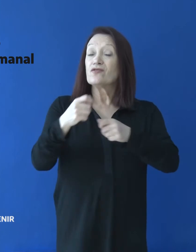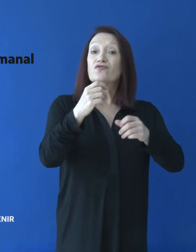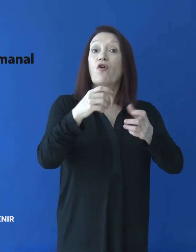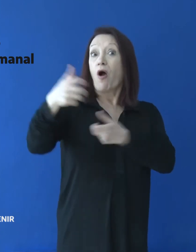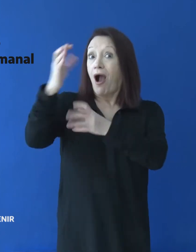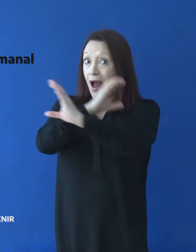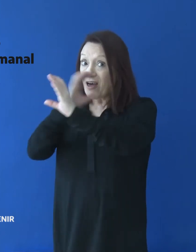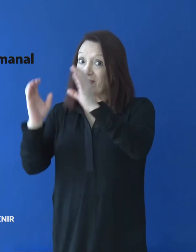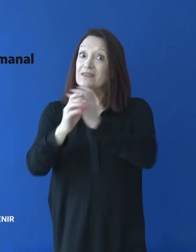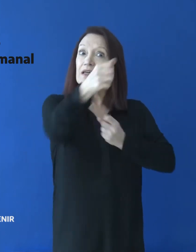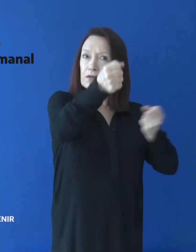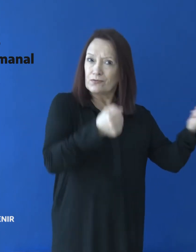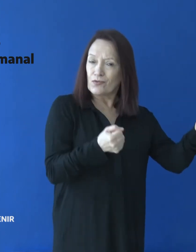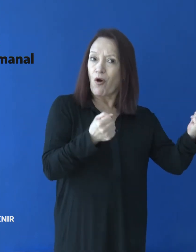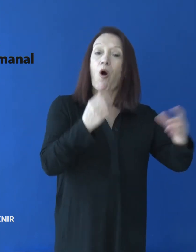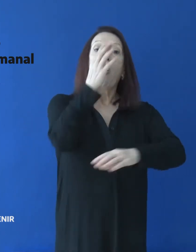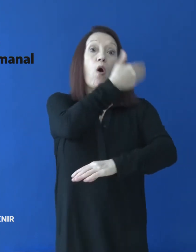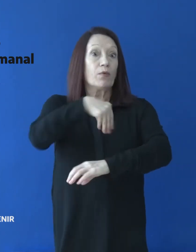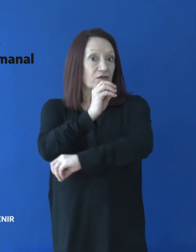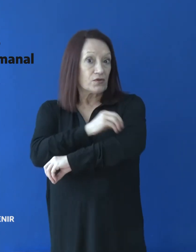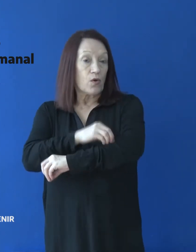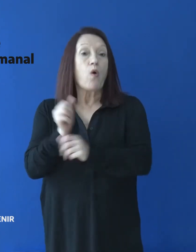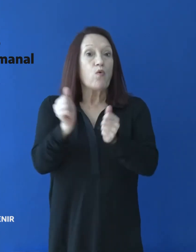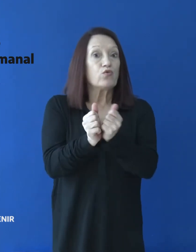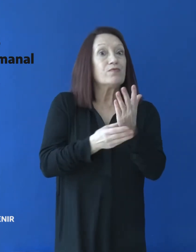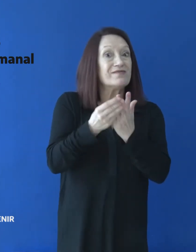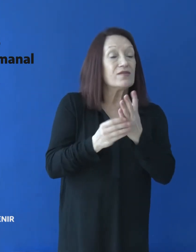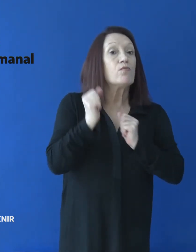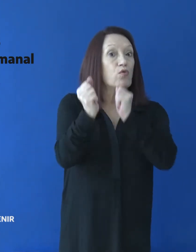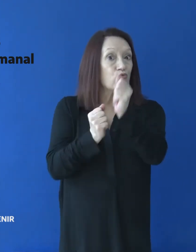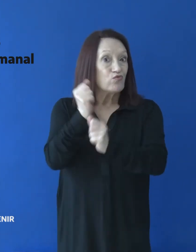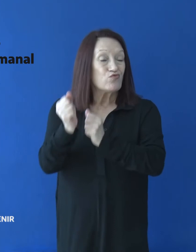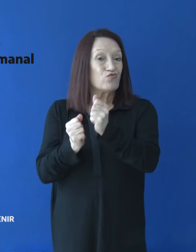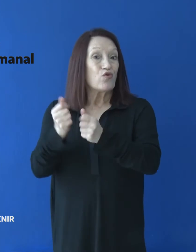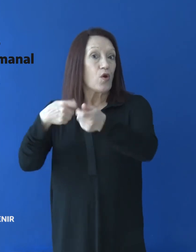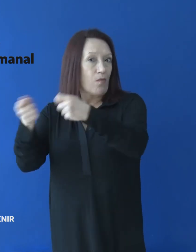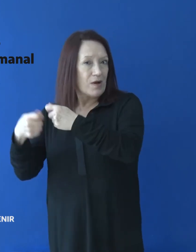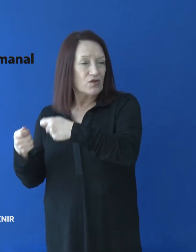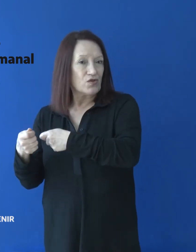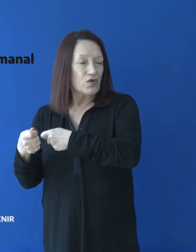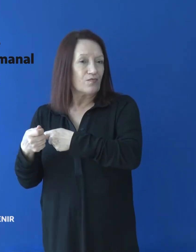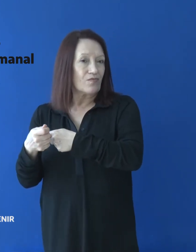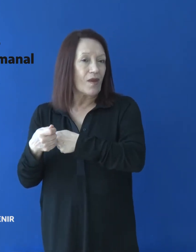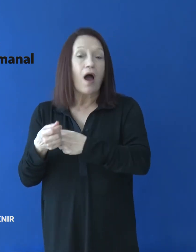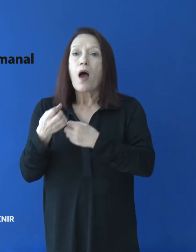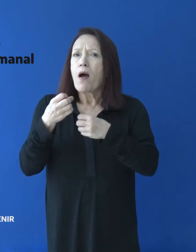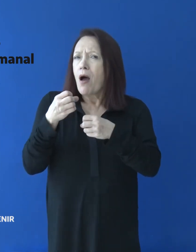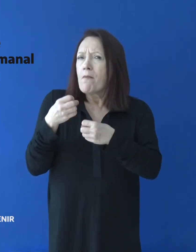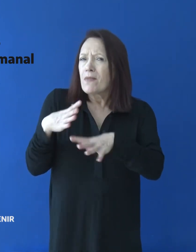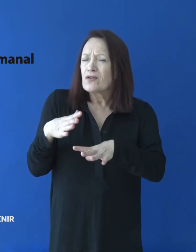El Gobierno de Santa Cruz, a través del Ministerio de la Producción, Comercio e Industria, realizó un esquema